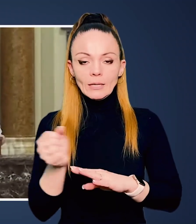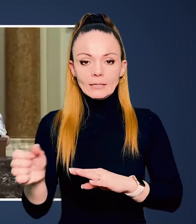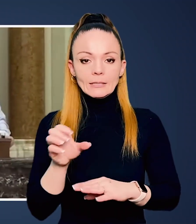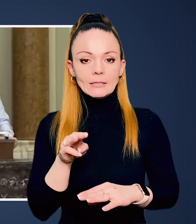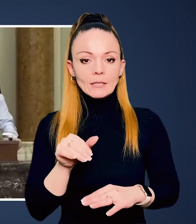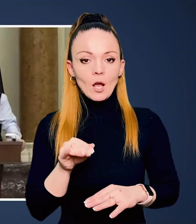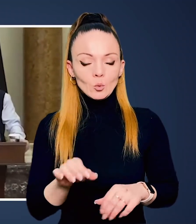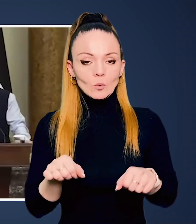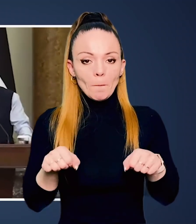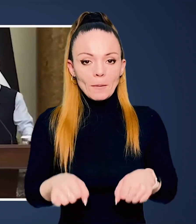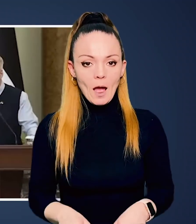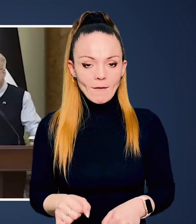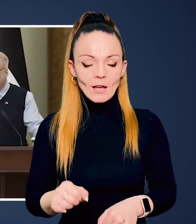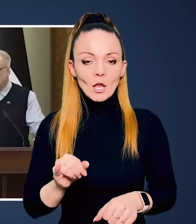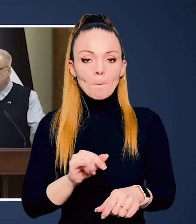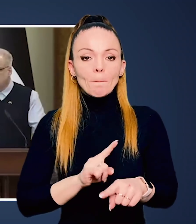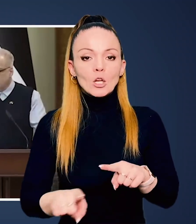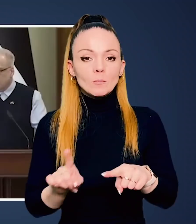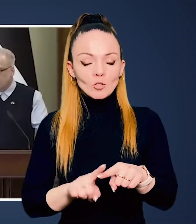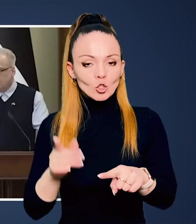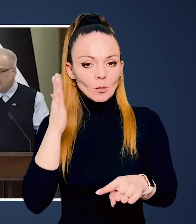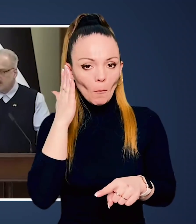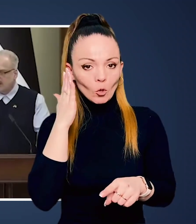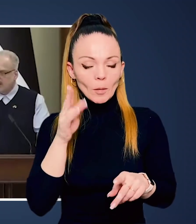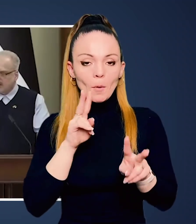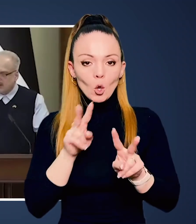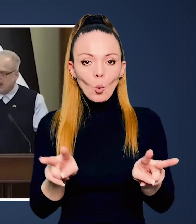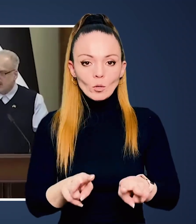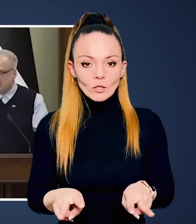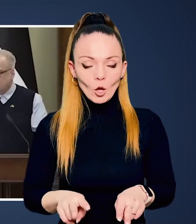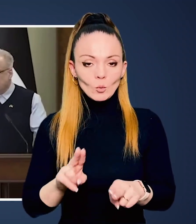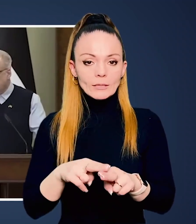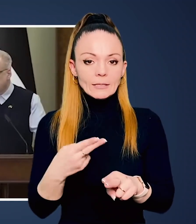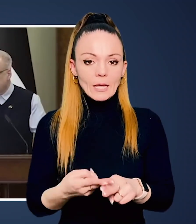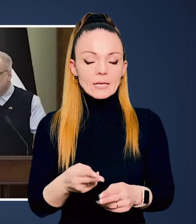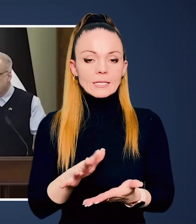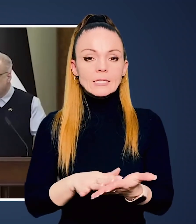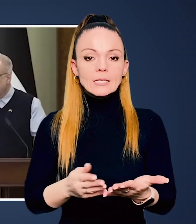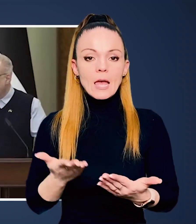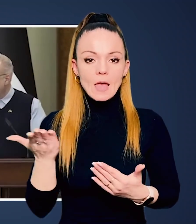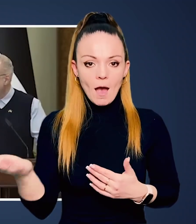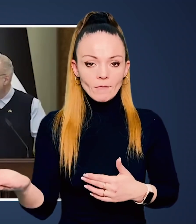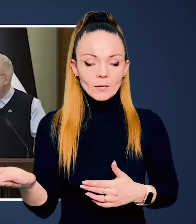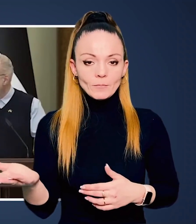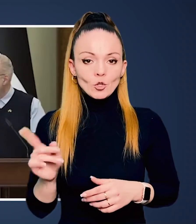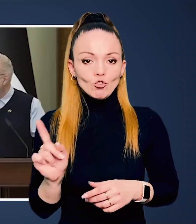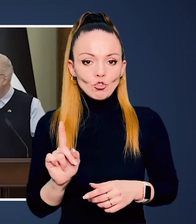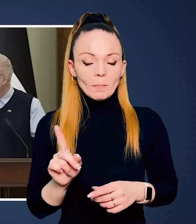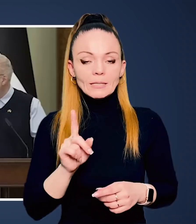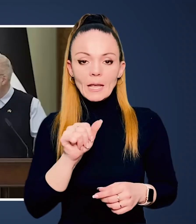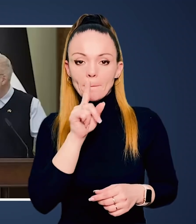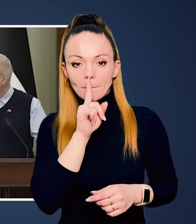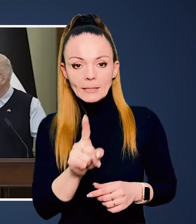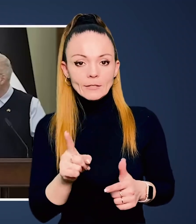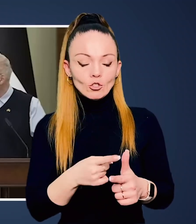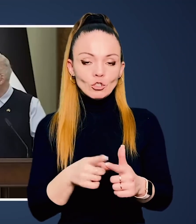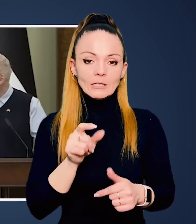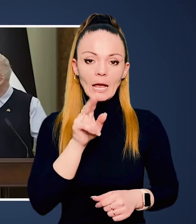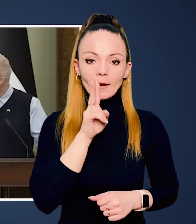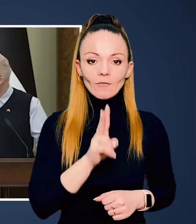на такий статус. І пришвидшений спосіб розгляду цієї заяви,